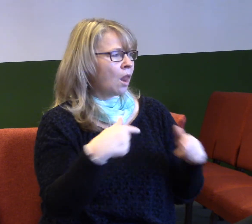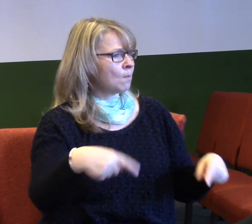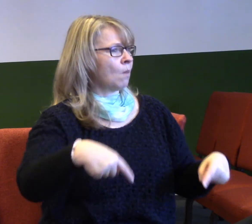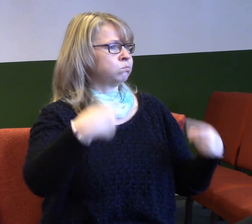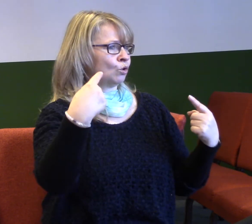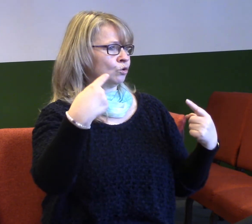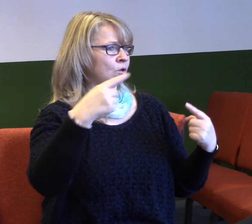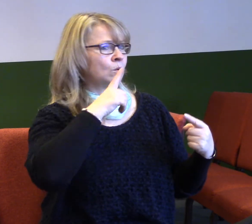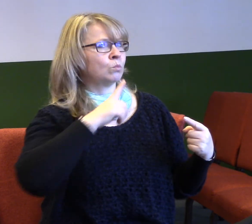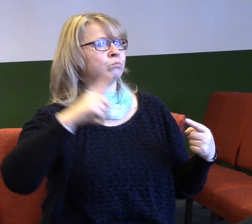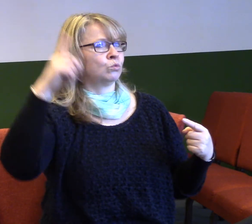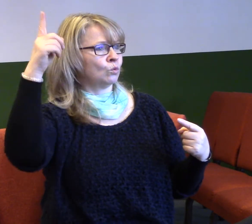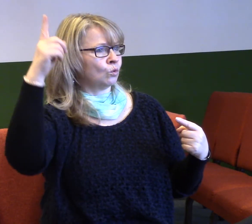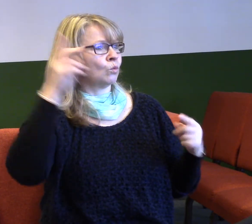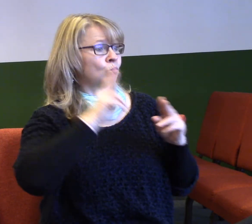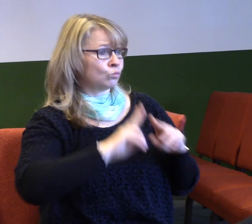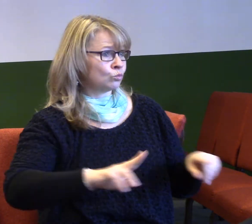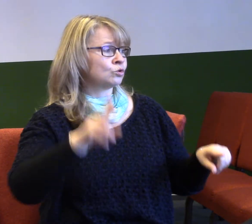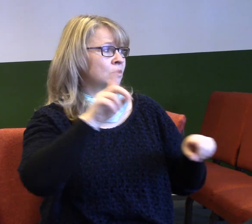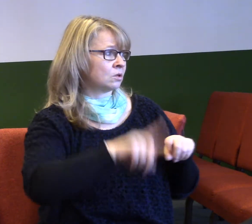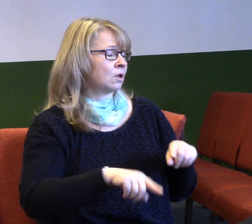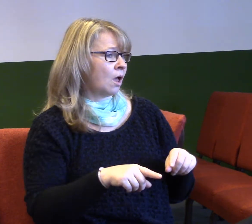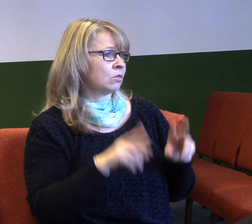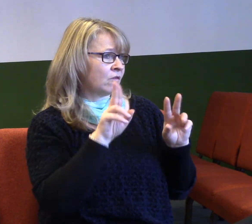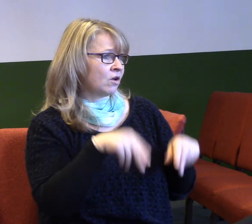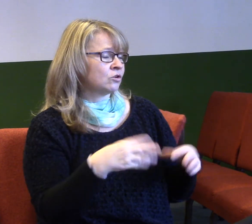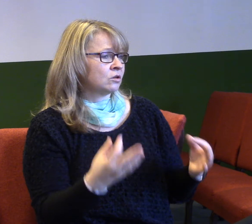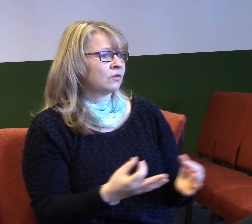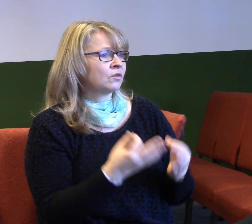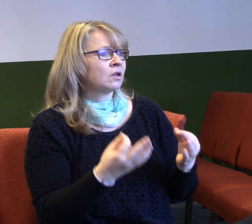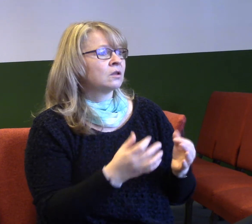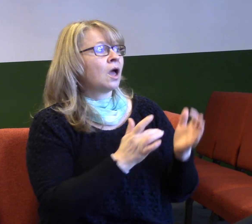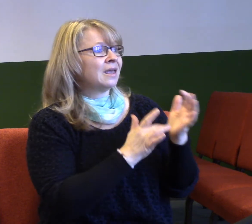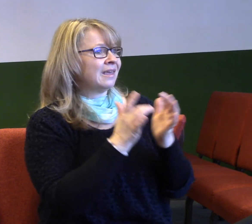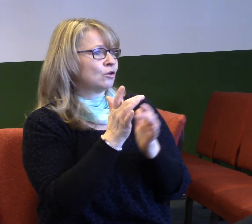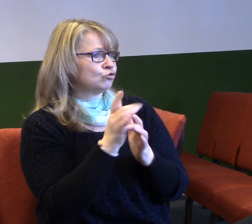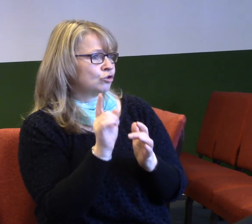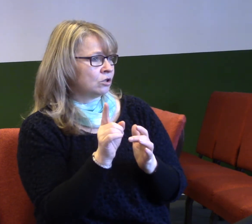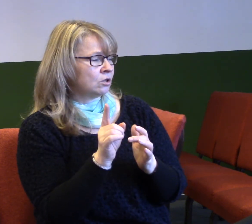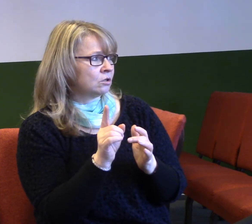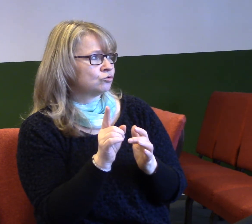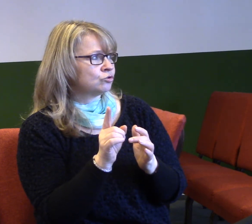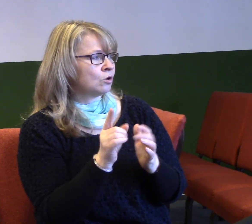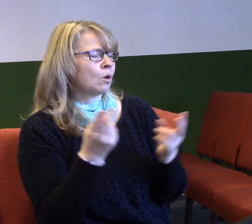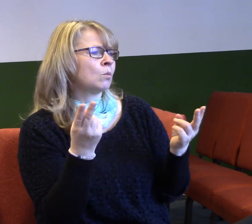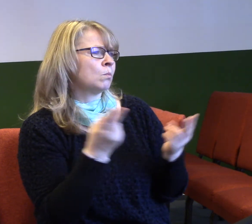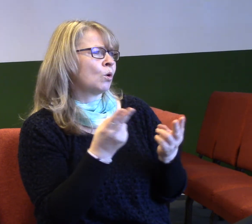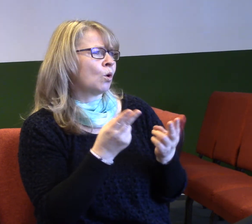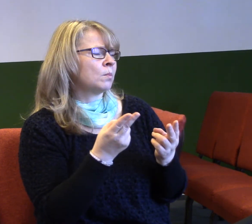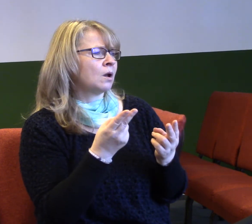vážnost oni mohou být. V případě Pána Ježíše je to podobné. Ježíš uzdravoval nemocné,